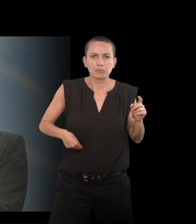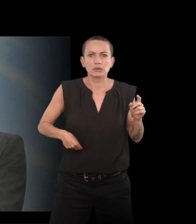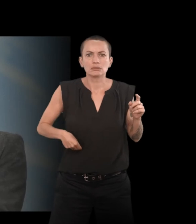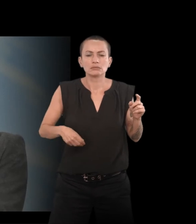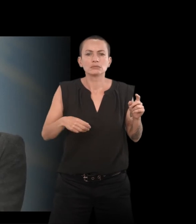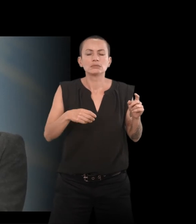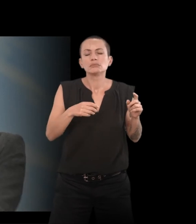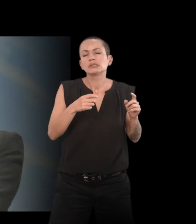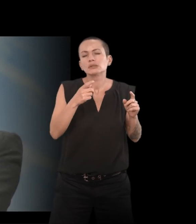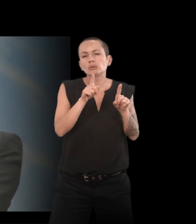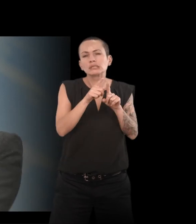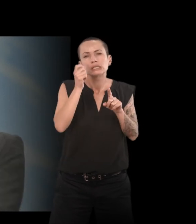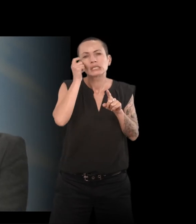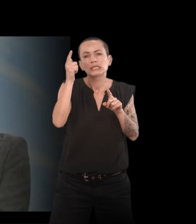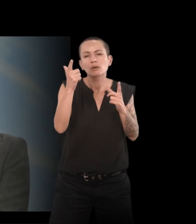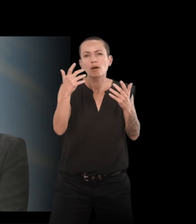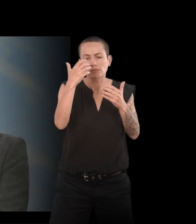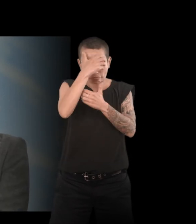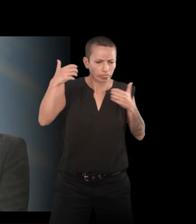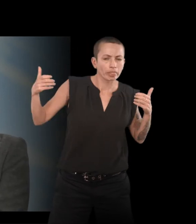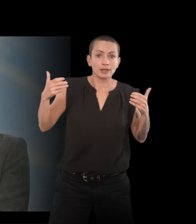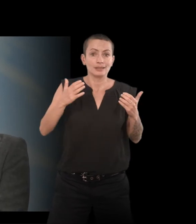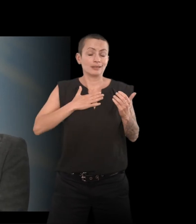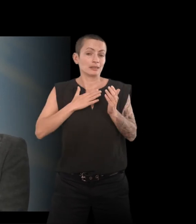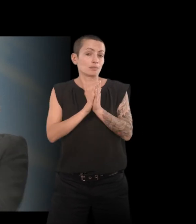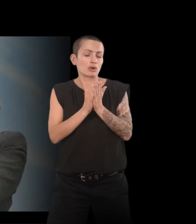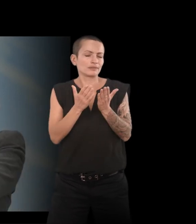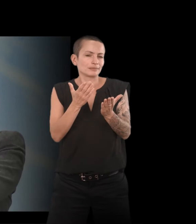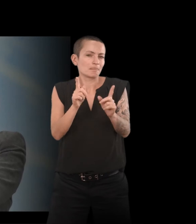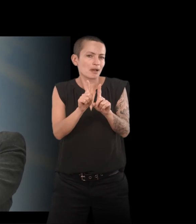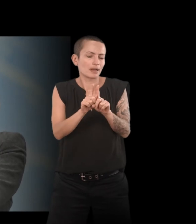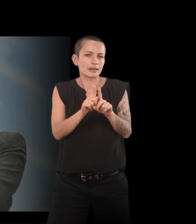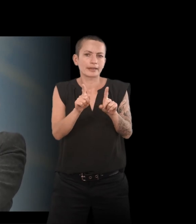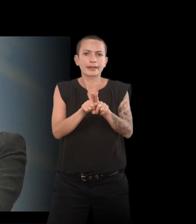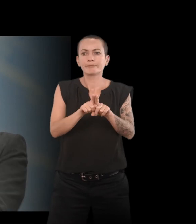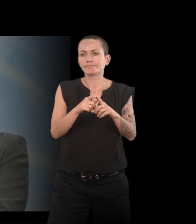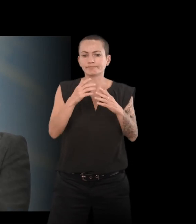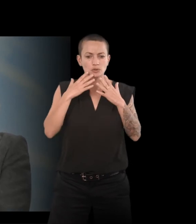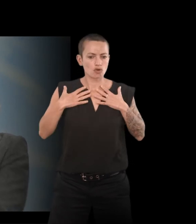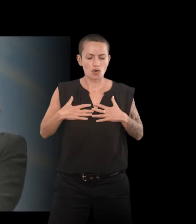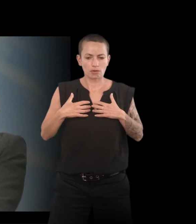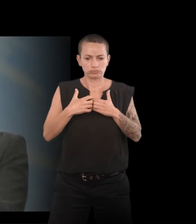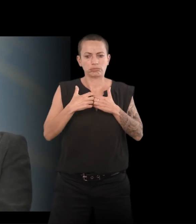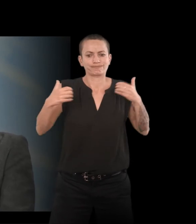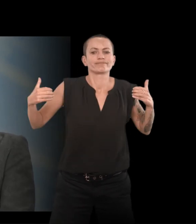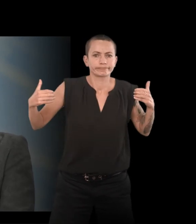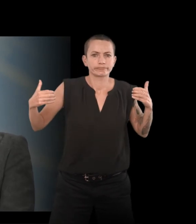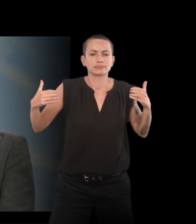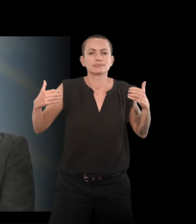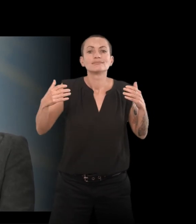coupé en deux. Et dans votre livre aussi, il y a cette idée de coupure à un moment donné, de coupure du corps, et c'est pour ça, par rapport aux identités multiples,